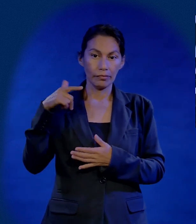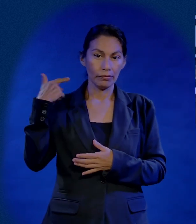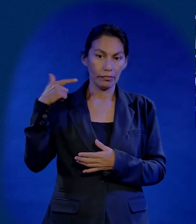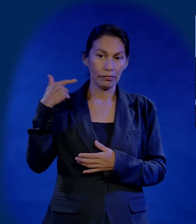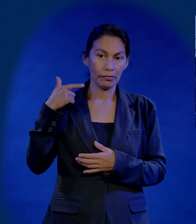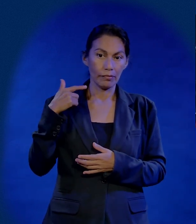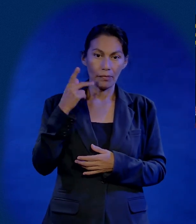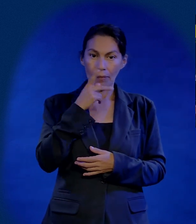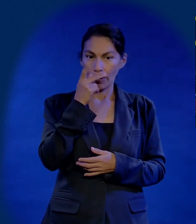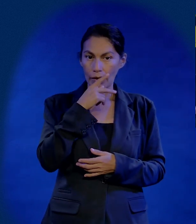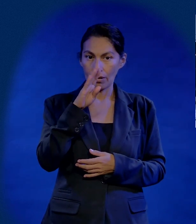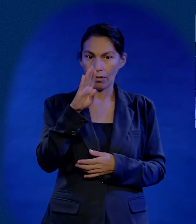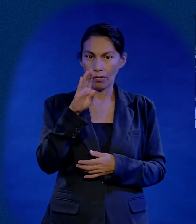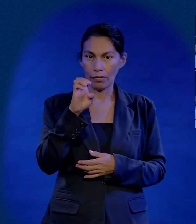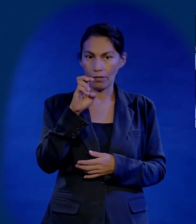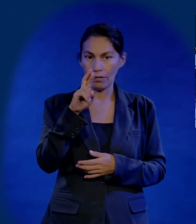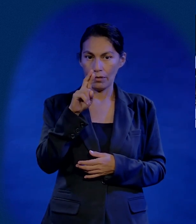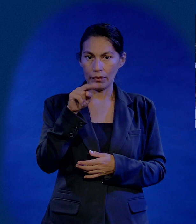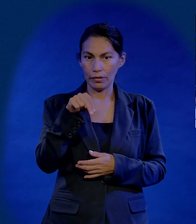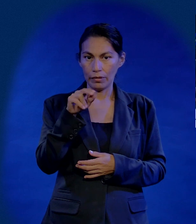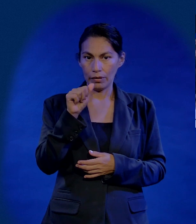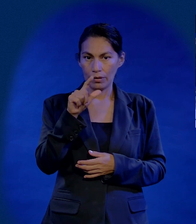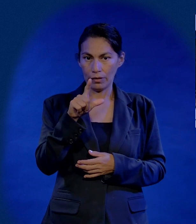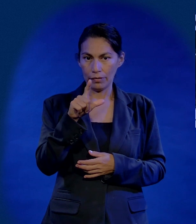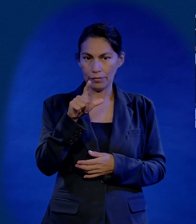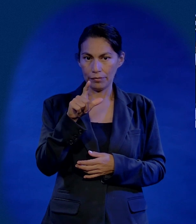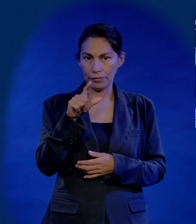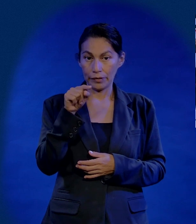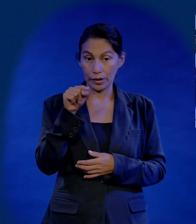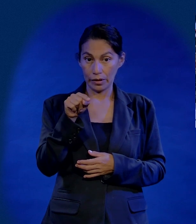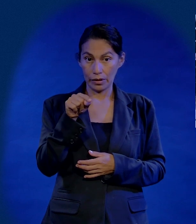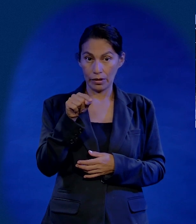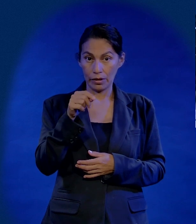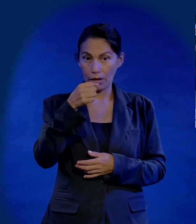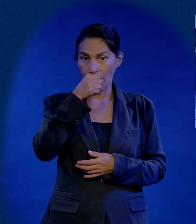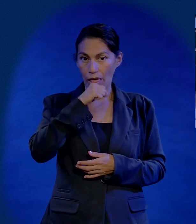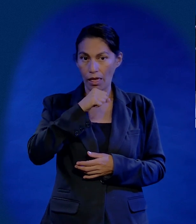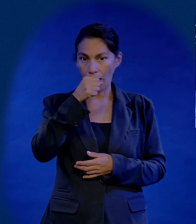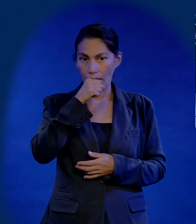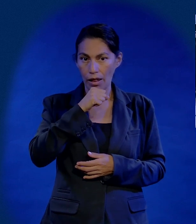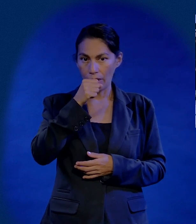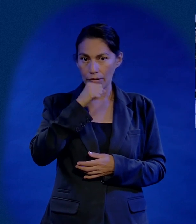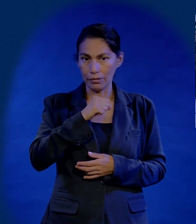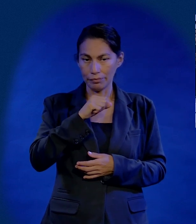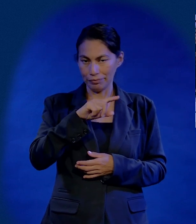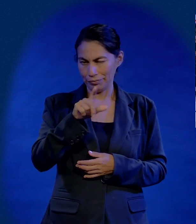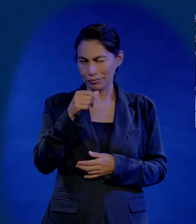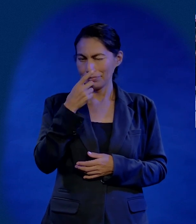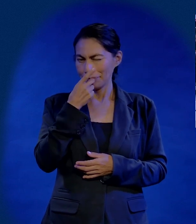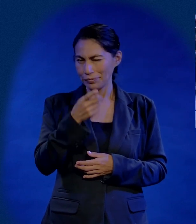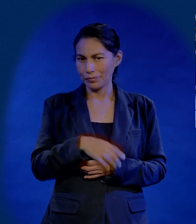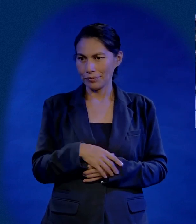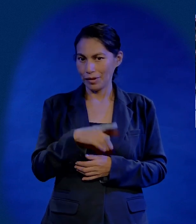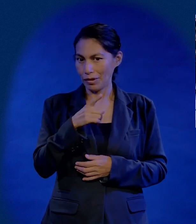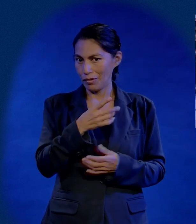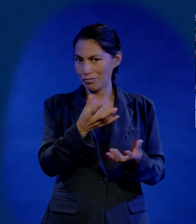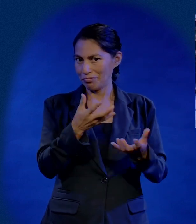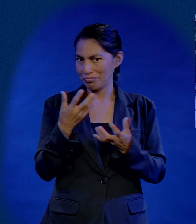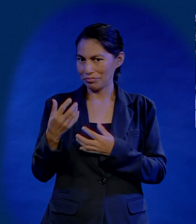Un día, en Guadalajara, Pastor Bernal, si usted está aquí, hay una nevería donde ellos nos llevaron, muy